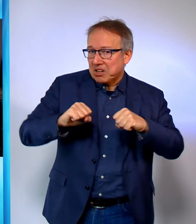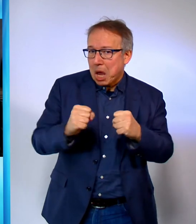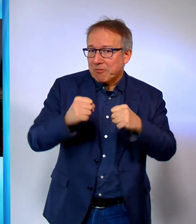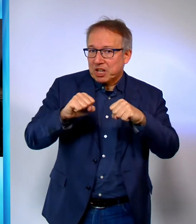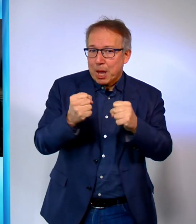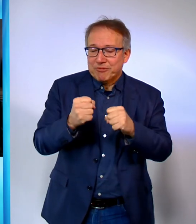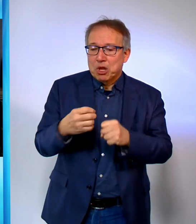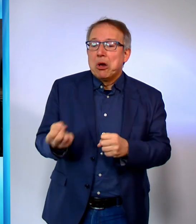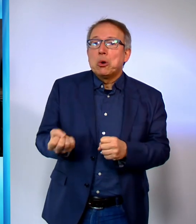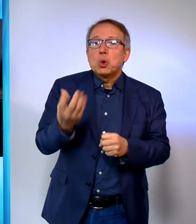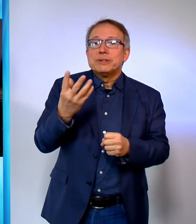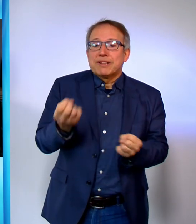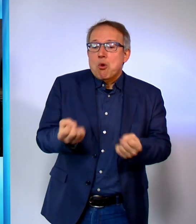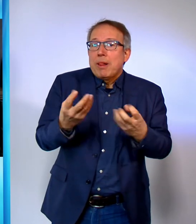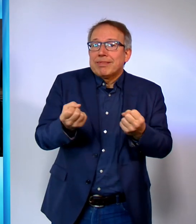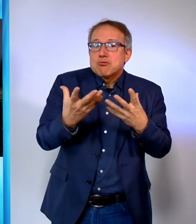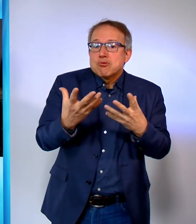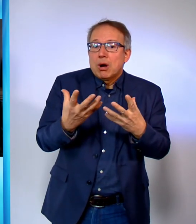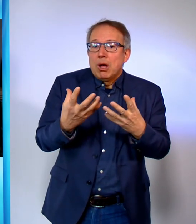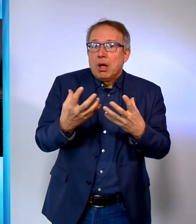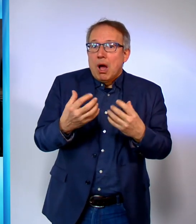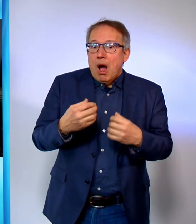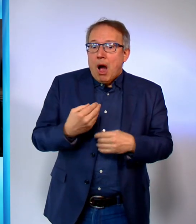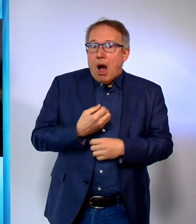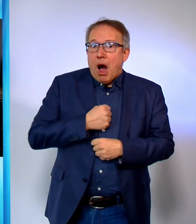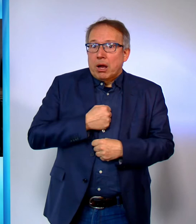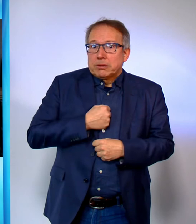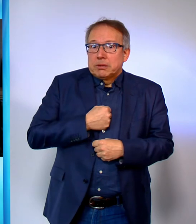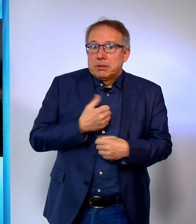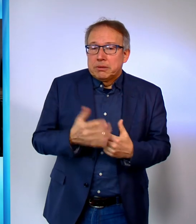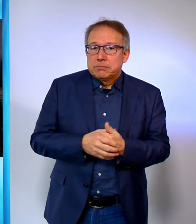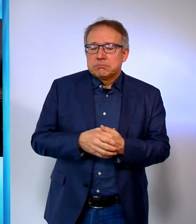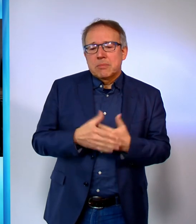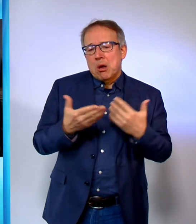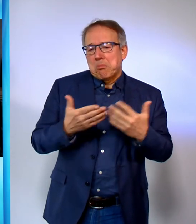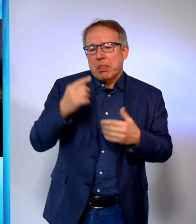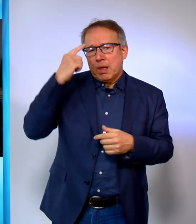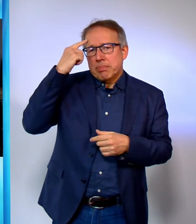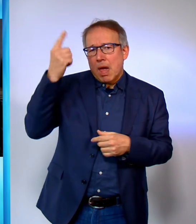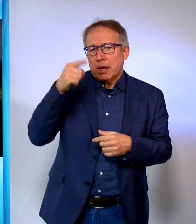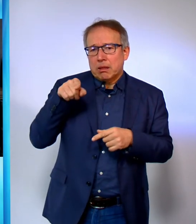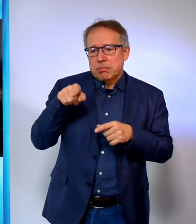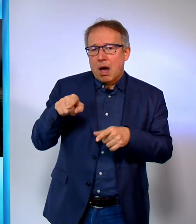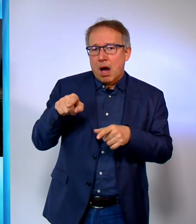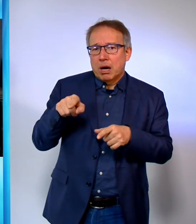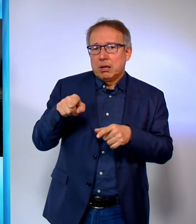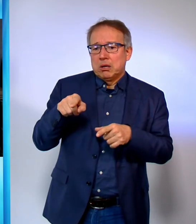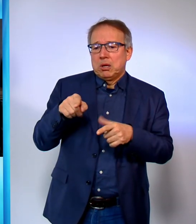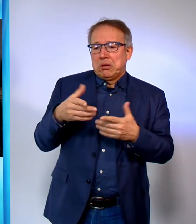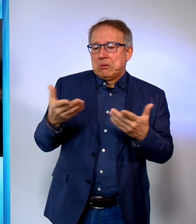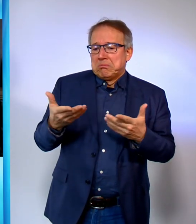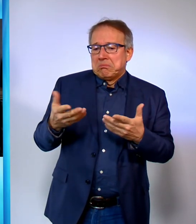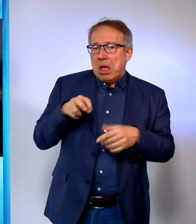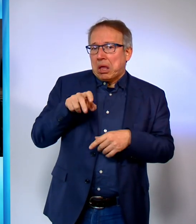Existenz. Kunst und Kultur bangen ums Überleben. Manche sind versucht, im Hinblick auf diese Bereiche zu